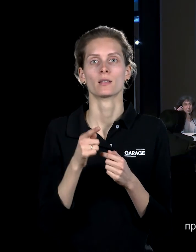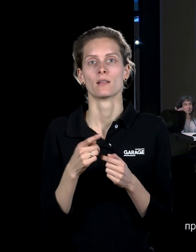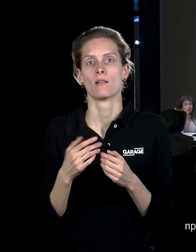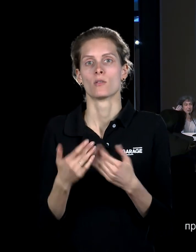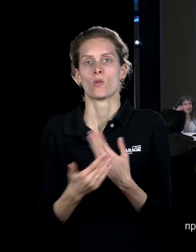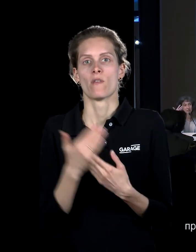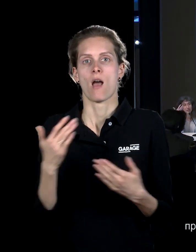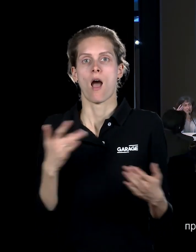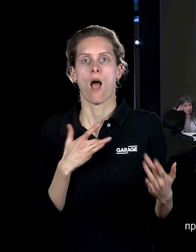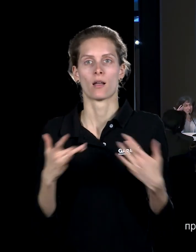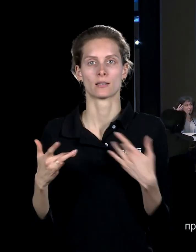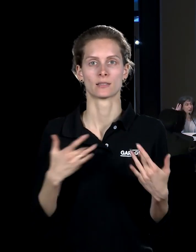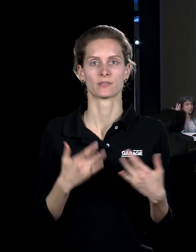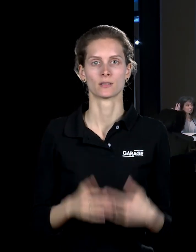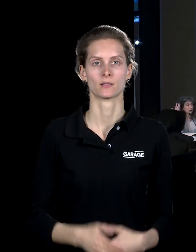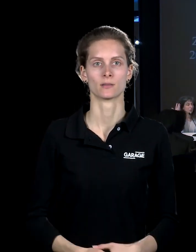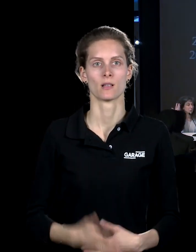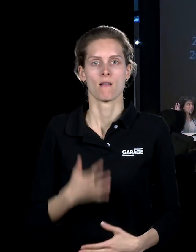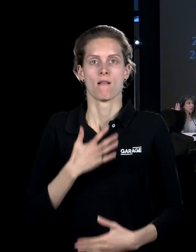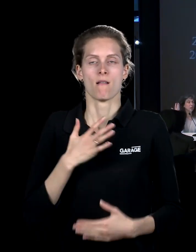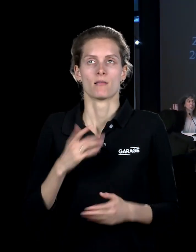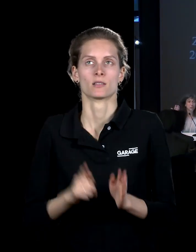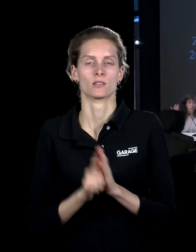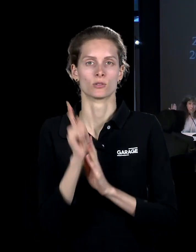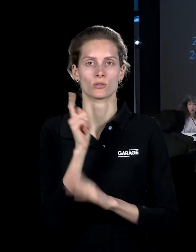реенактментом и их реактивизацией. и